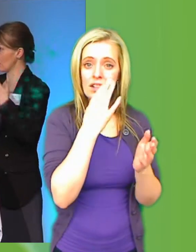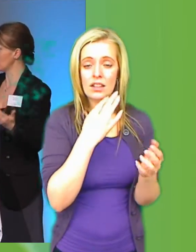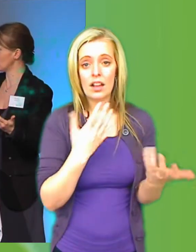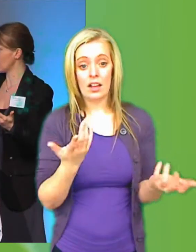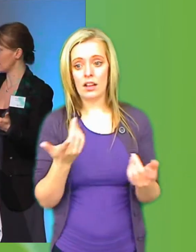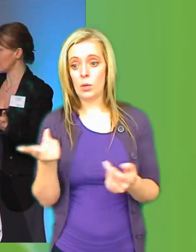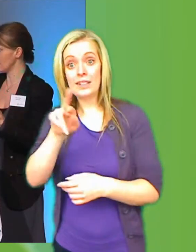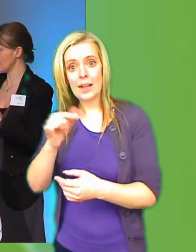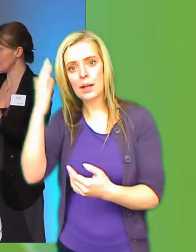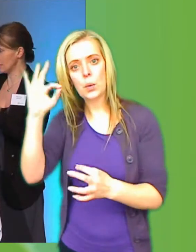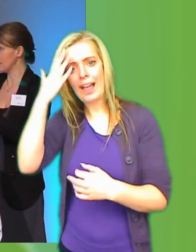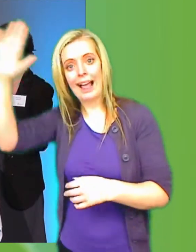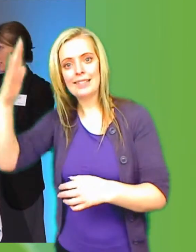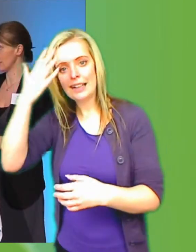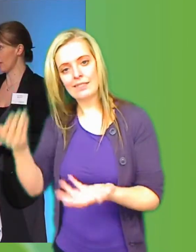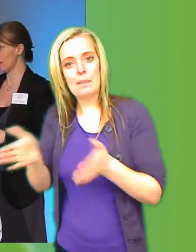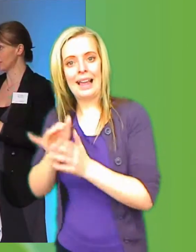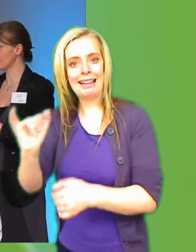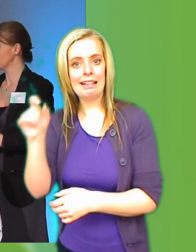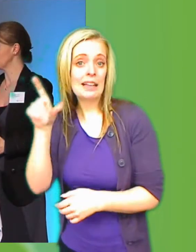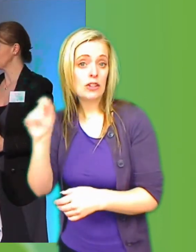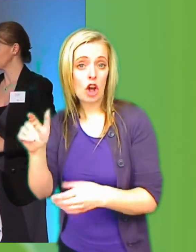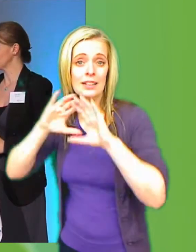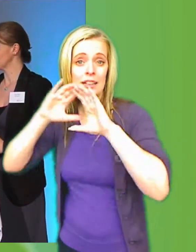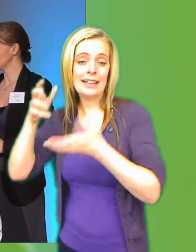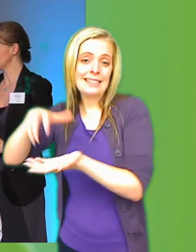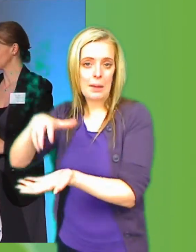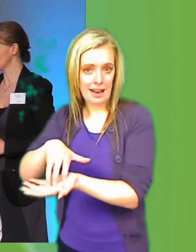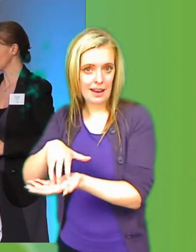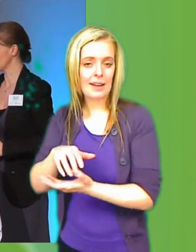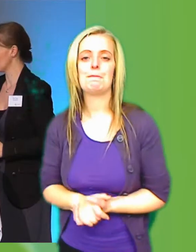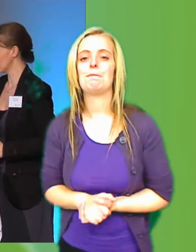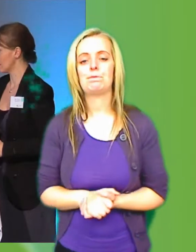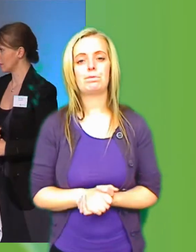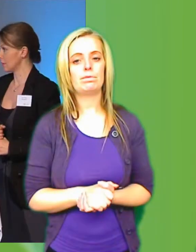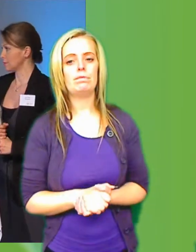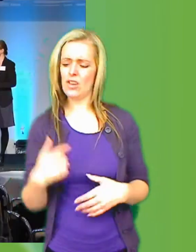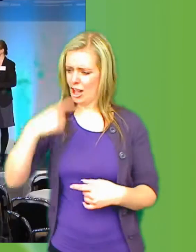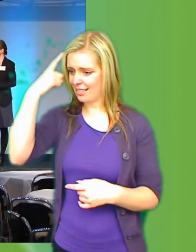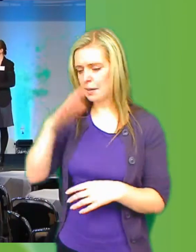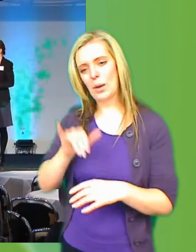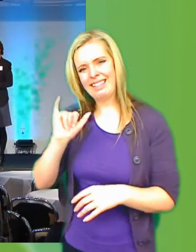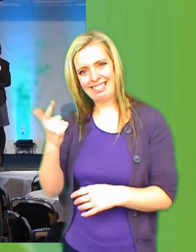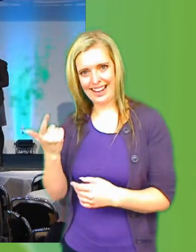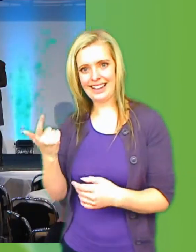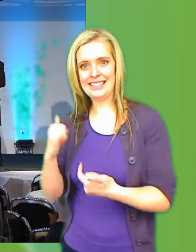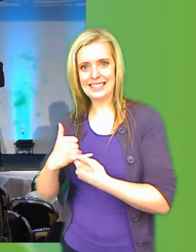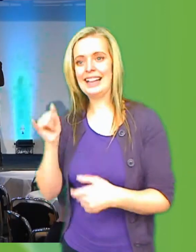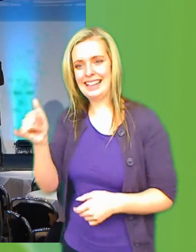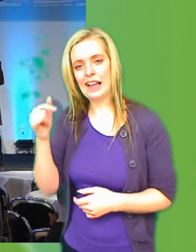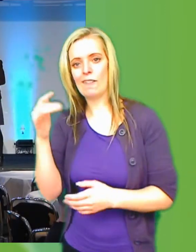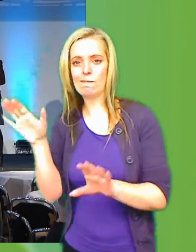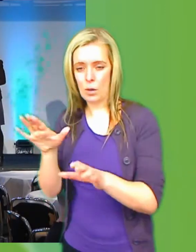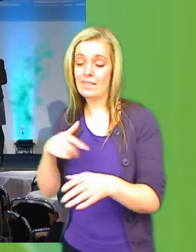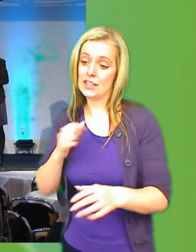kan vara inkluderade i det digitala samhället. Kan det vara så när det gäller, jag tänker oss på it-vården. Vi kommer att komma tillbaka till det